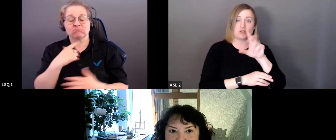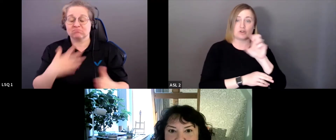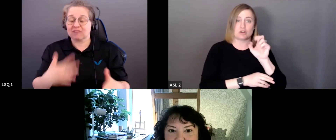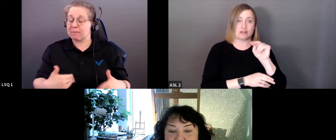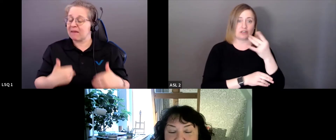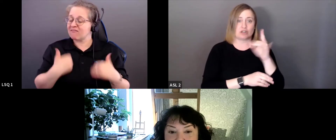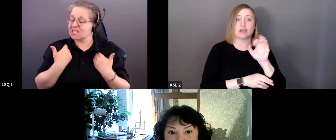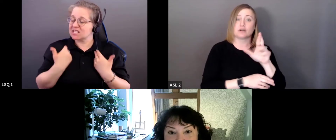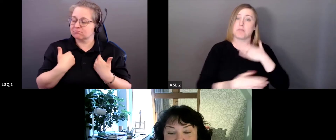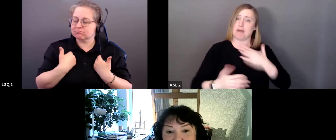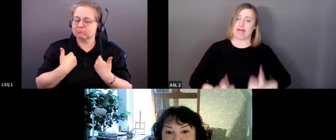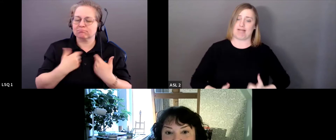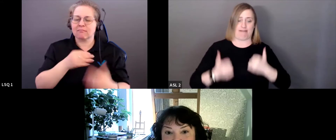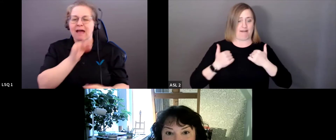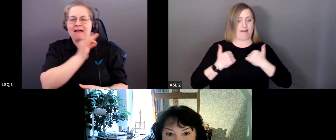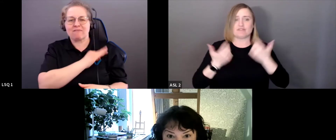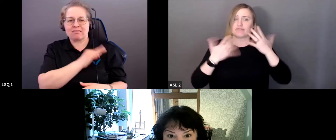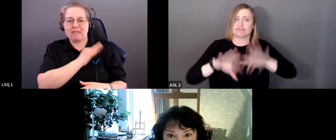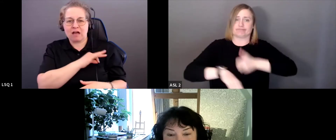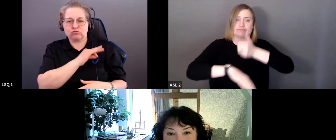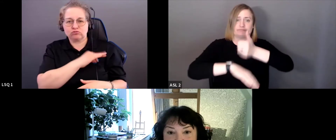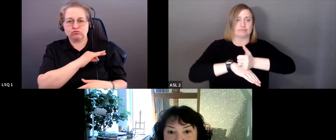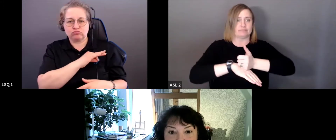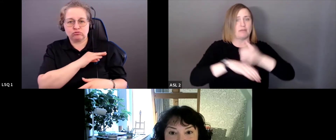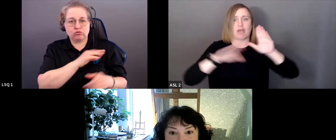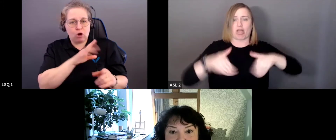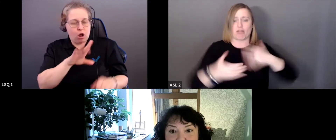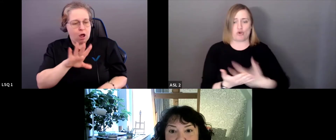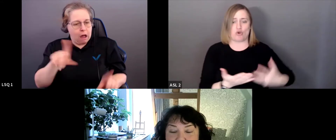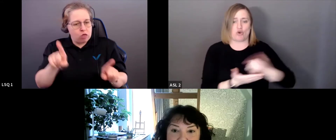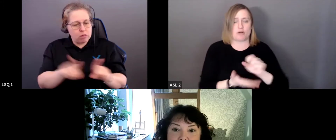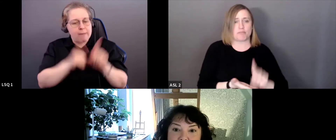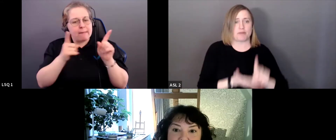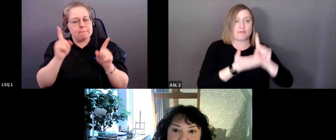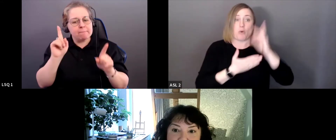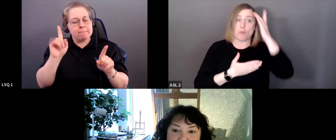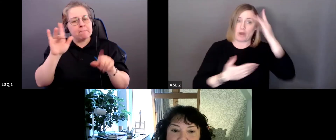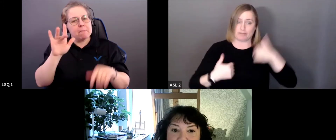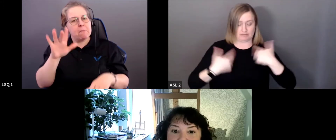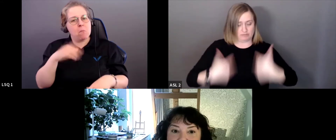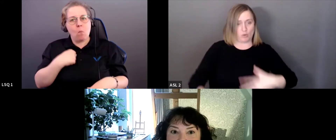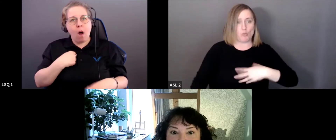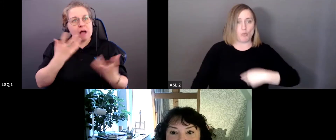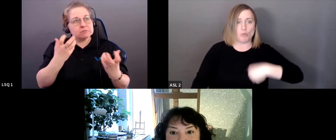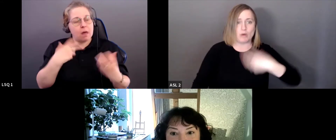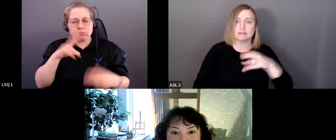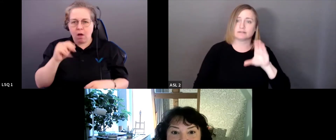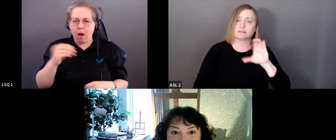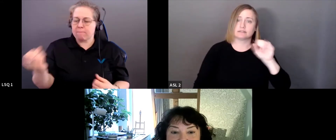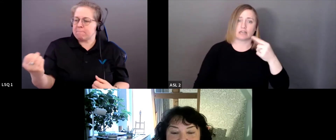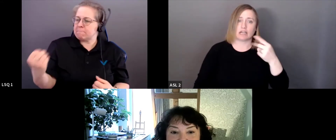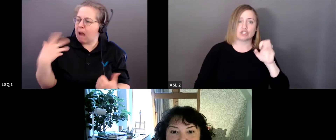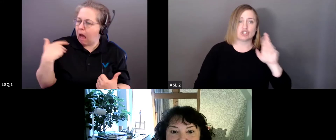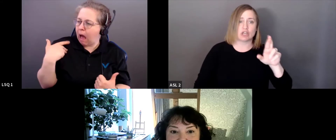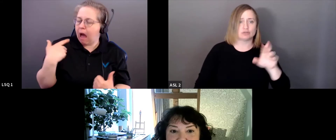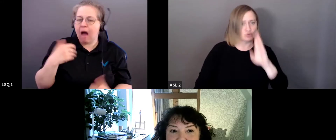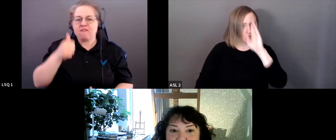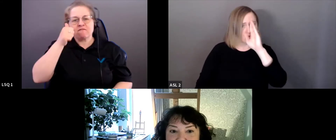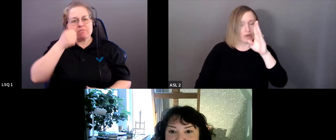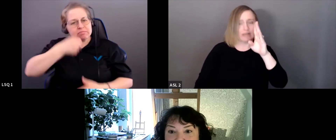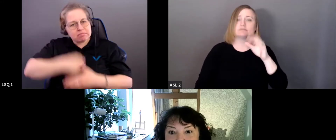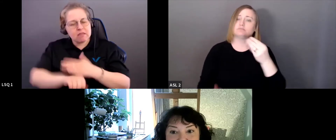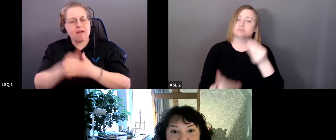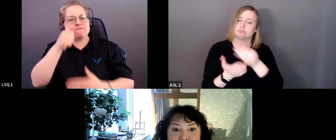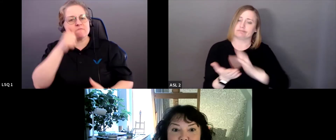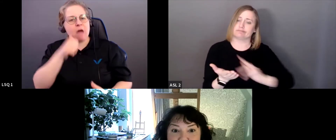façonnée par les privilèges non mérités que je possède car je suis blanche, cisgenre, hétérosexuelle et de la classe moyenne.